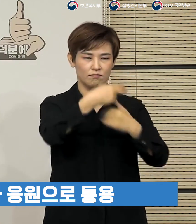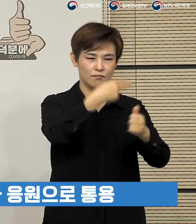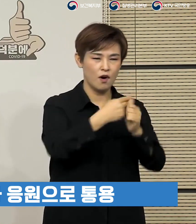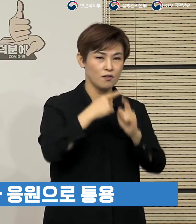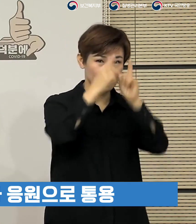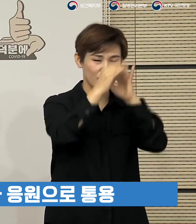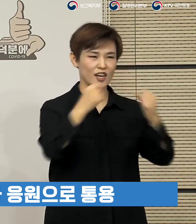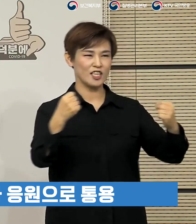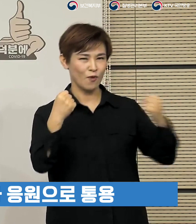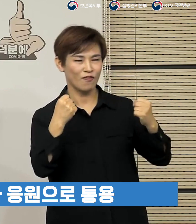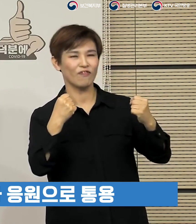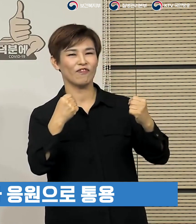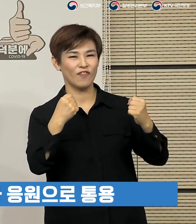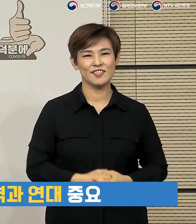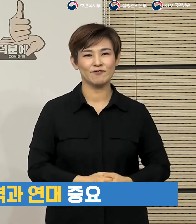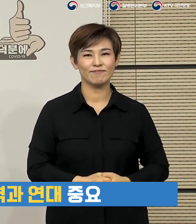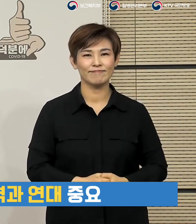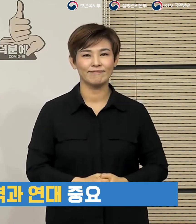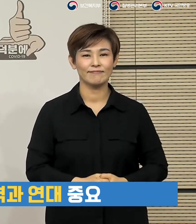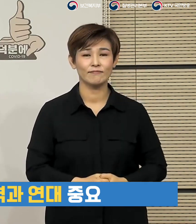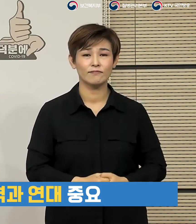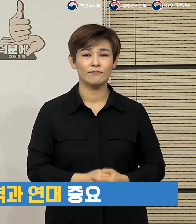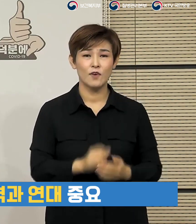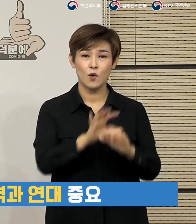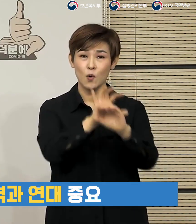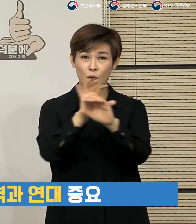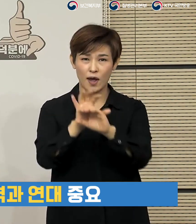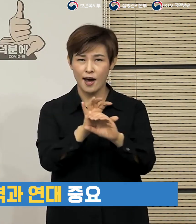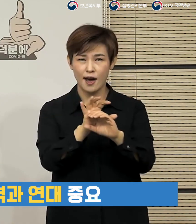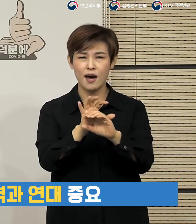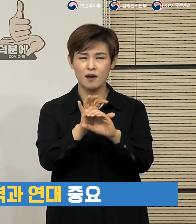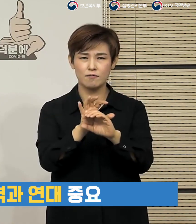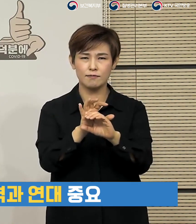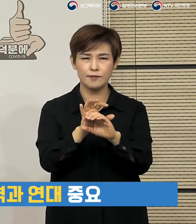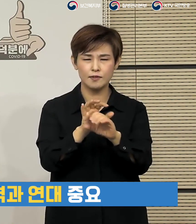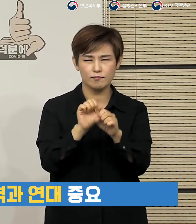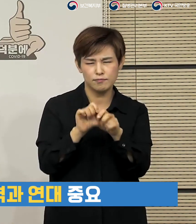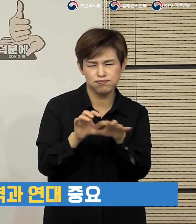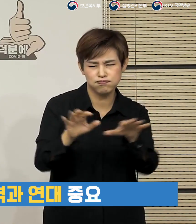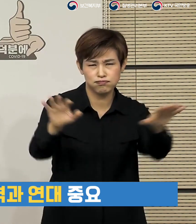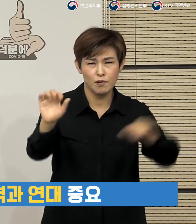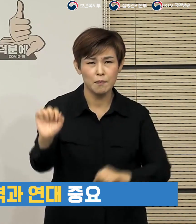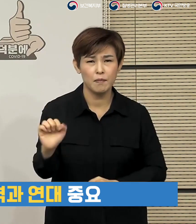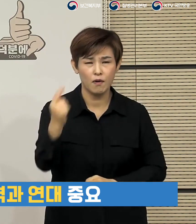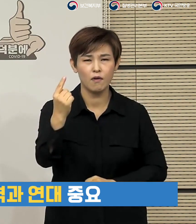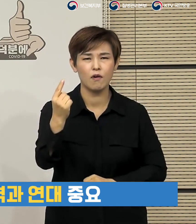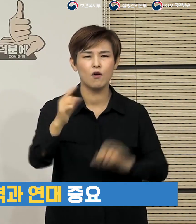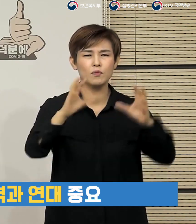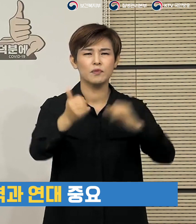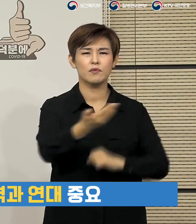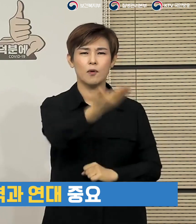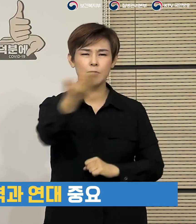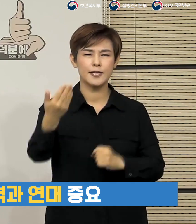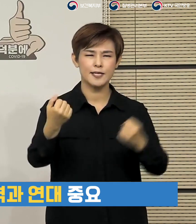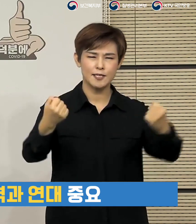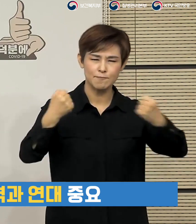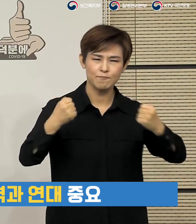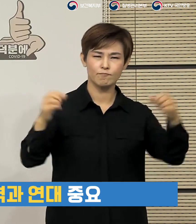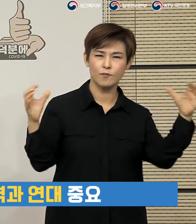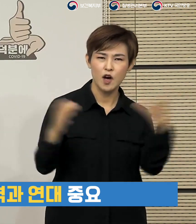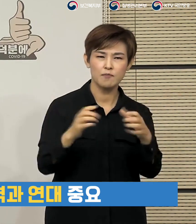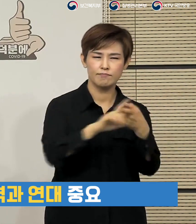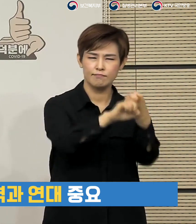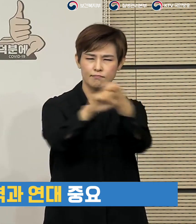응원으로도 통용되고 있습니다. 코로나19의 지속적 확산으로 국민들의 협력과 연대가